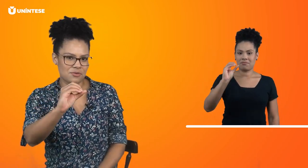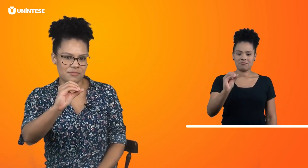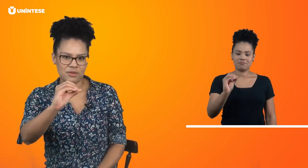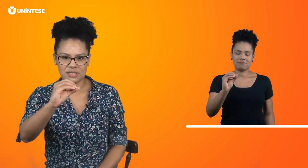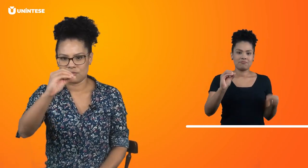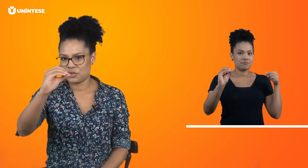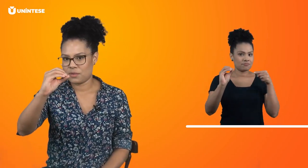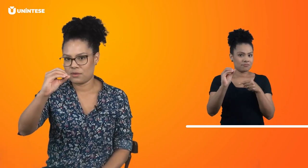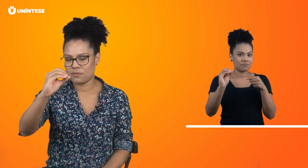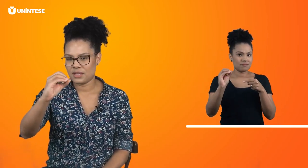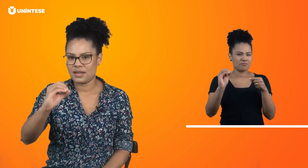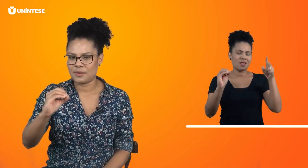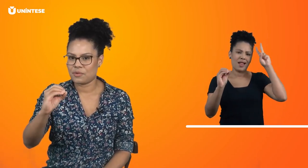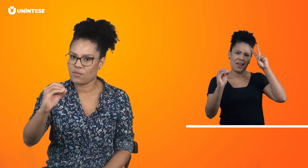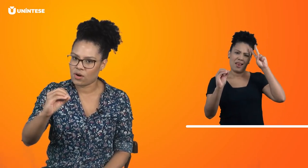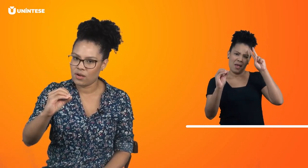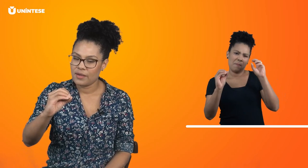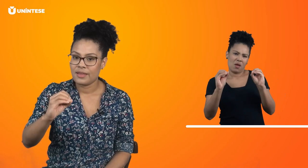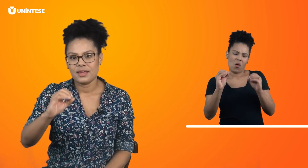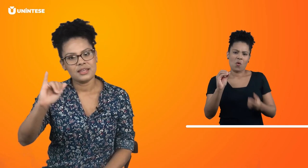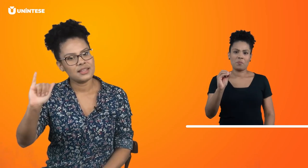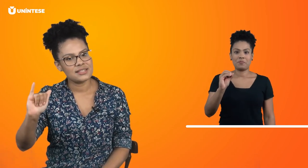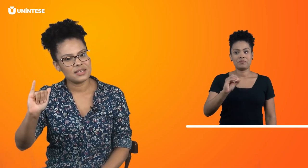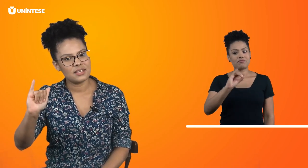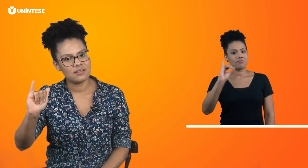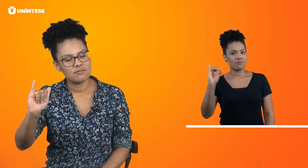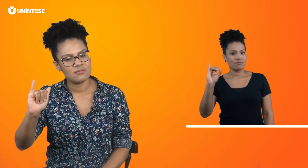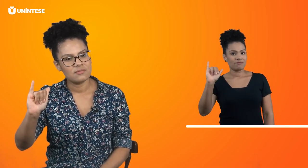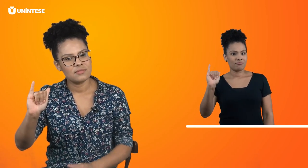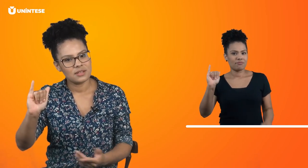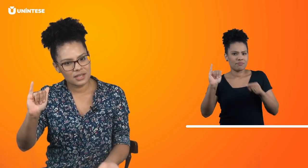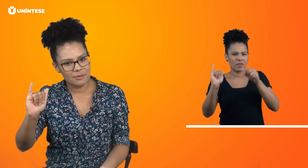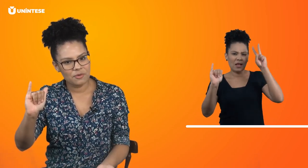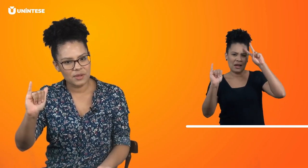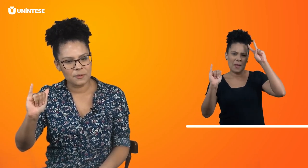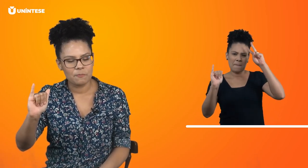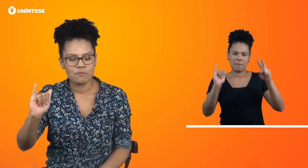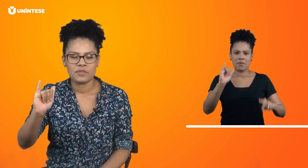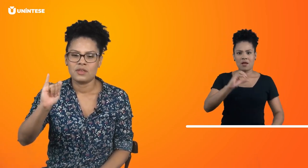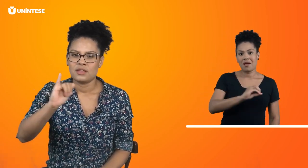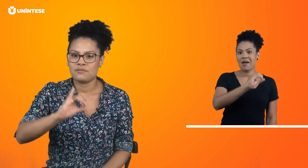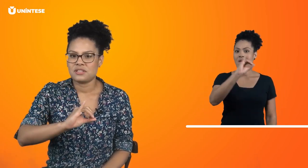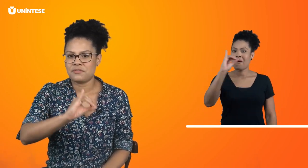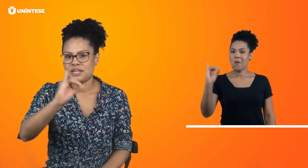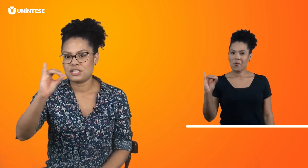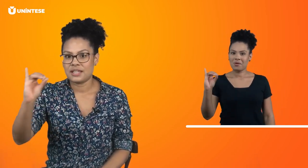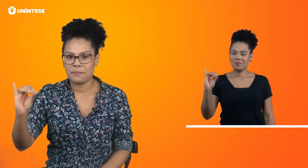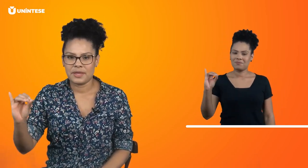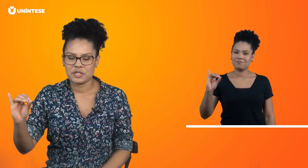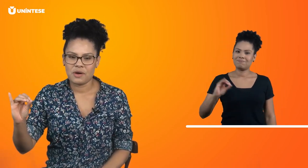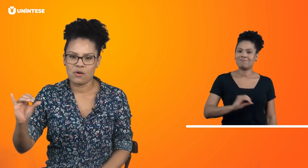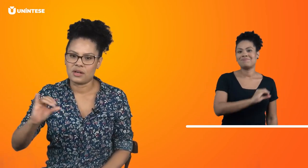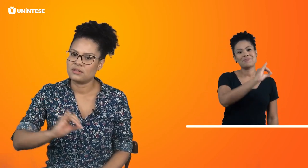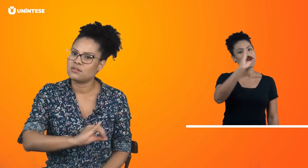configuração de mão, que lembra o ó, e dessa aqui, que lembra o i. E você faz na mesma hora. Então,